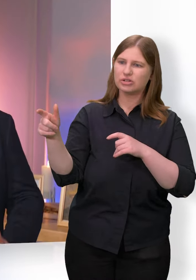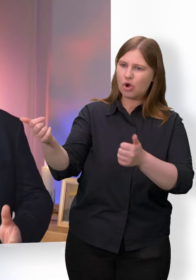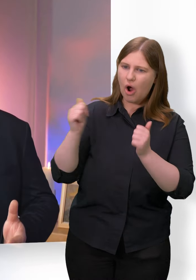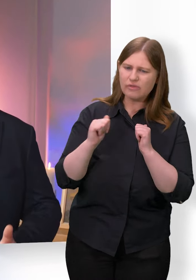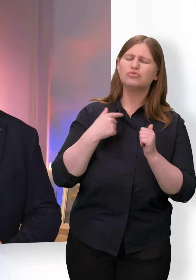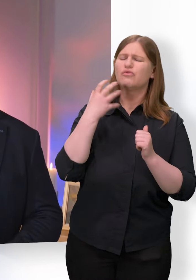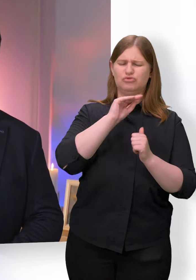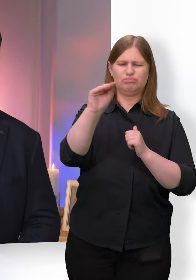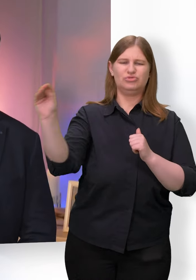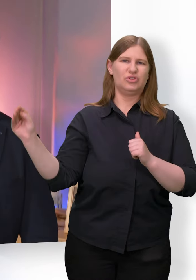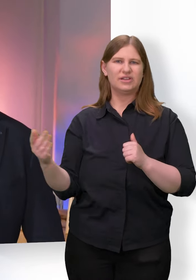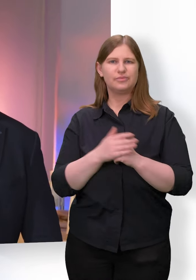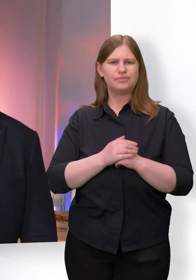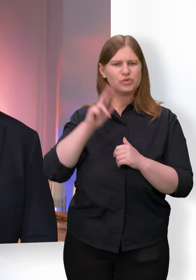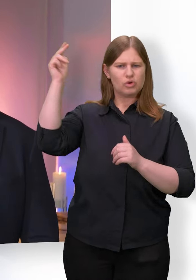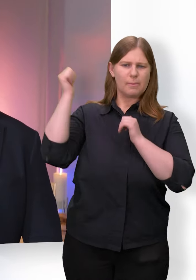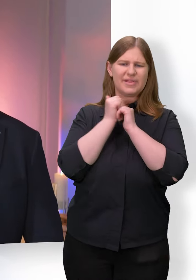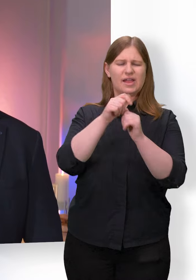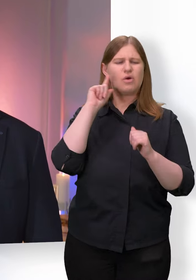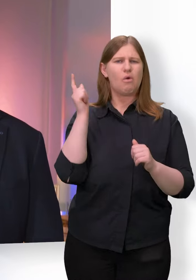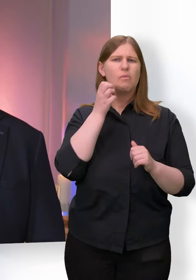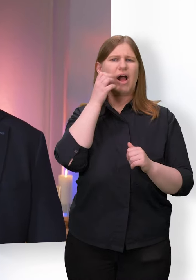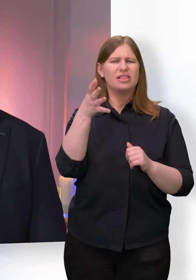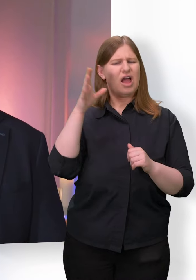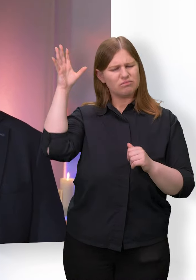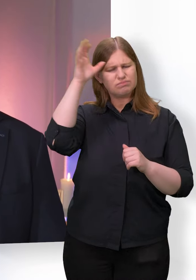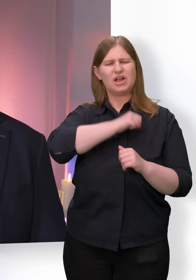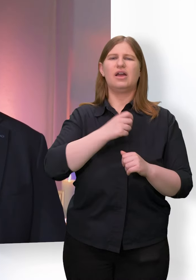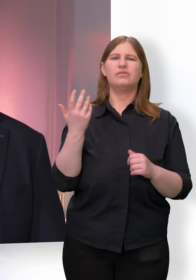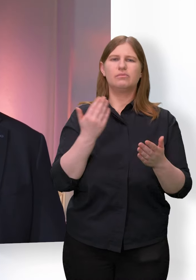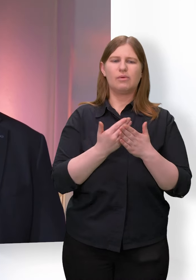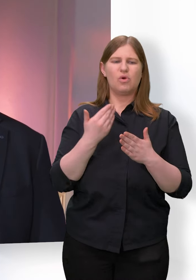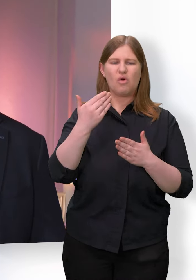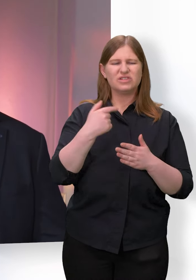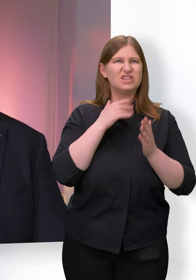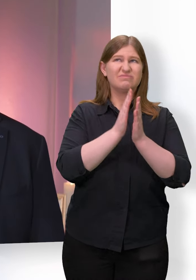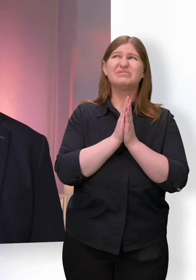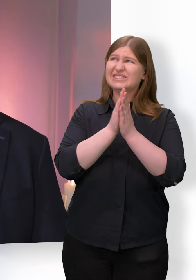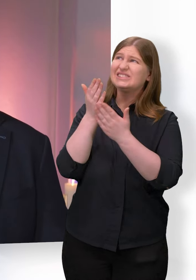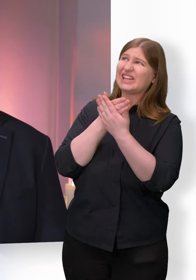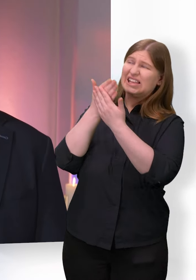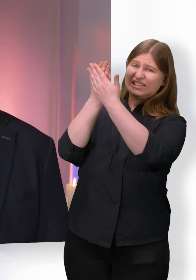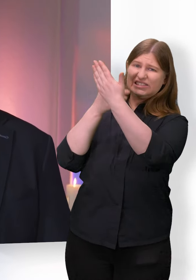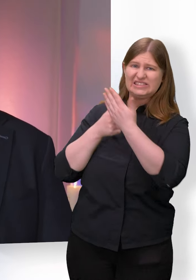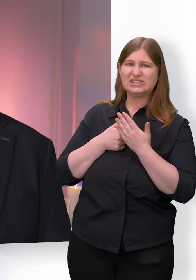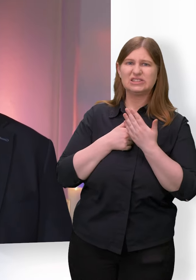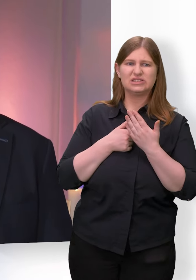Ich erkenne die Begleitung Gottes auch im Alltag. Oft bitte ich um ein Zeichen der Gegenwart Gottes.